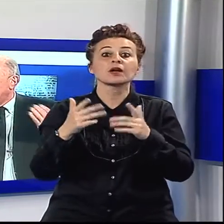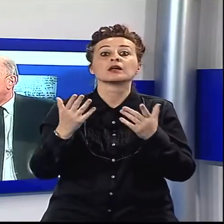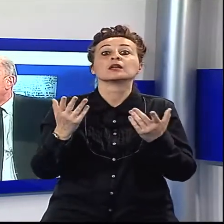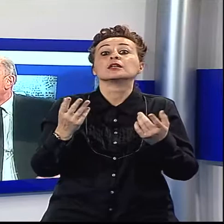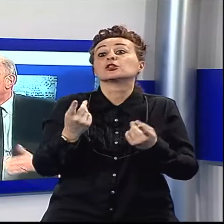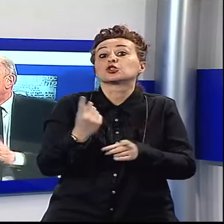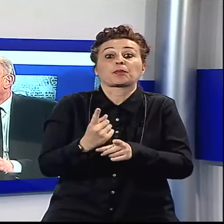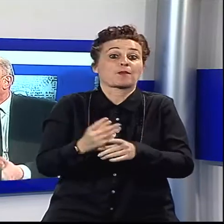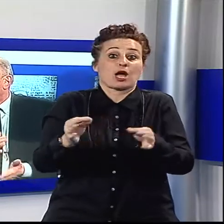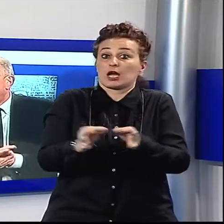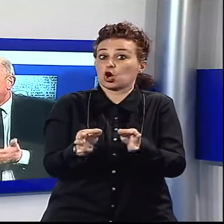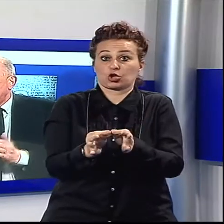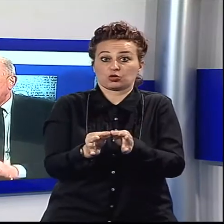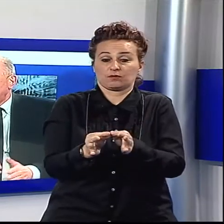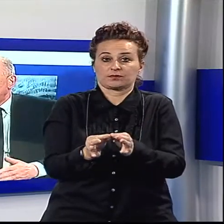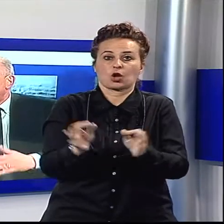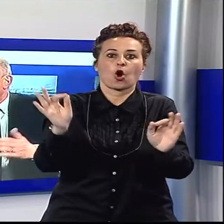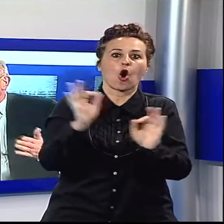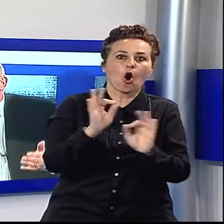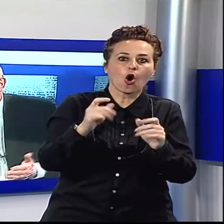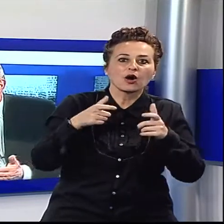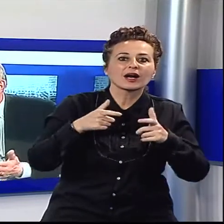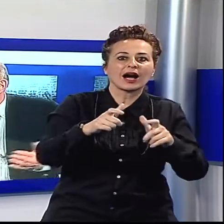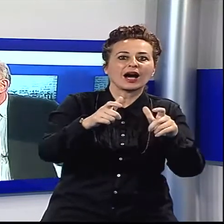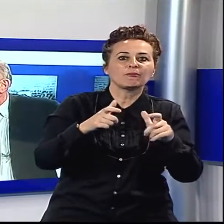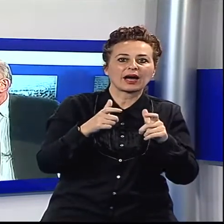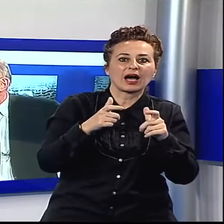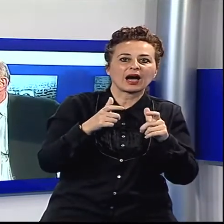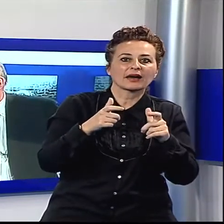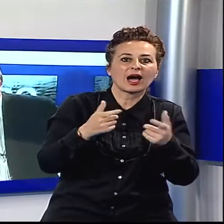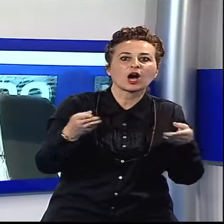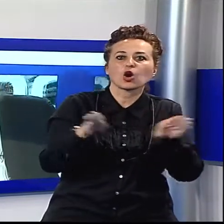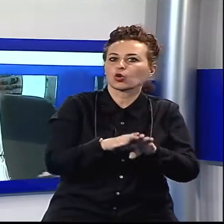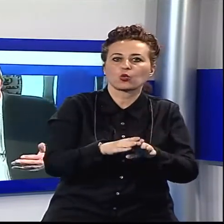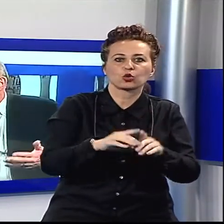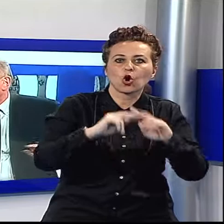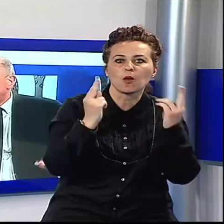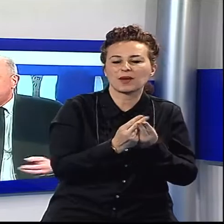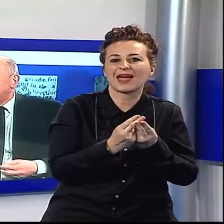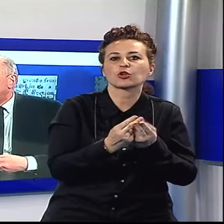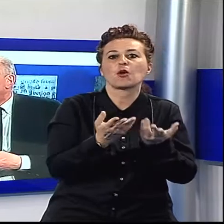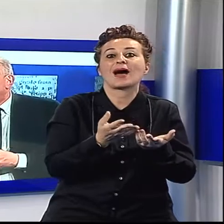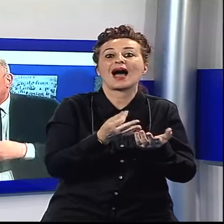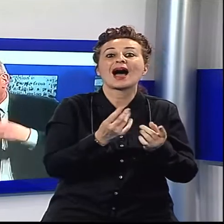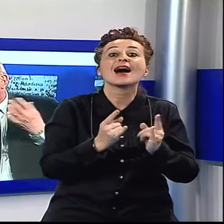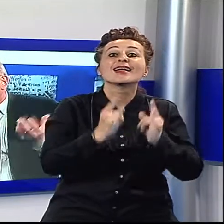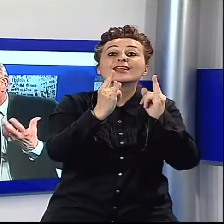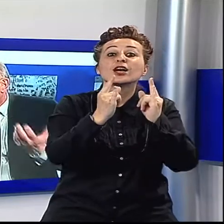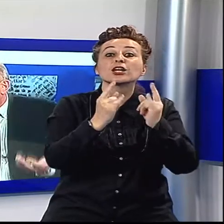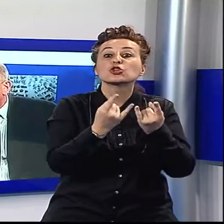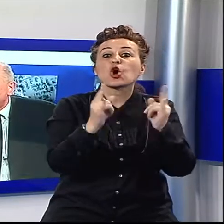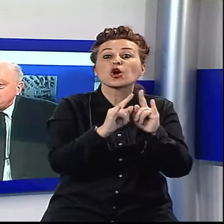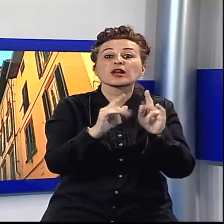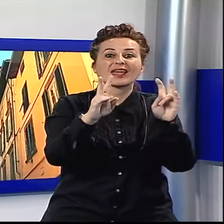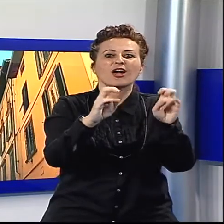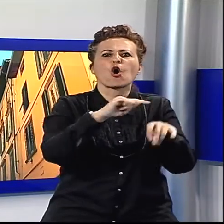O eliminiamo del tutto la funzione della Torre delle Ore, ma allora non c'è bisogno di chiamarla così, perché si chiama la Torre delle Ore, ma la Torre delle Ore